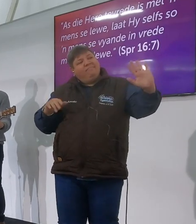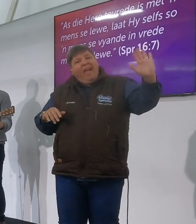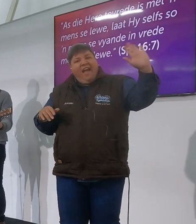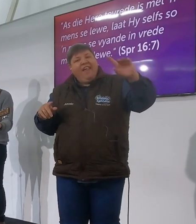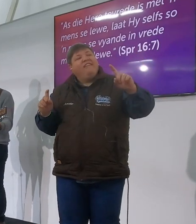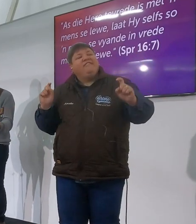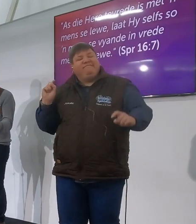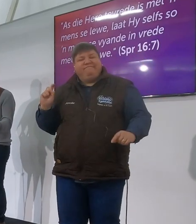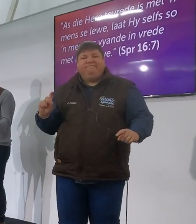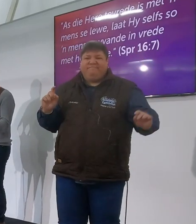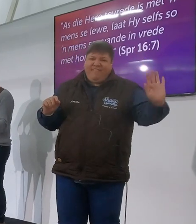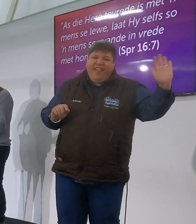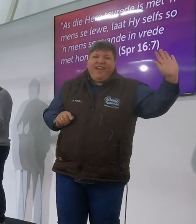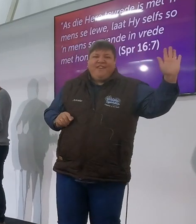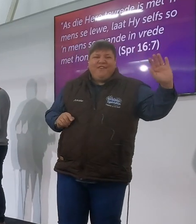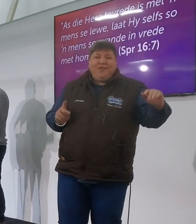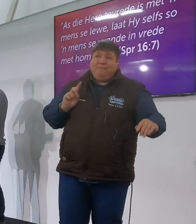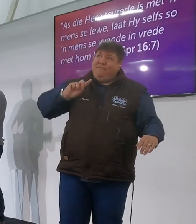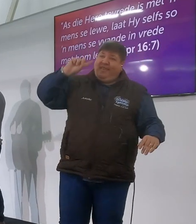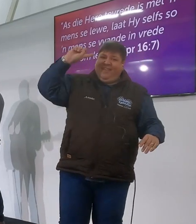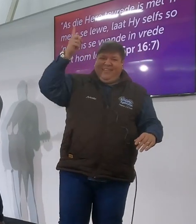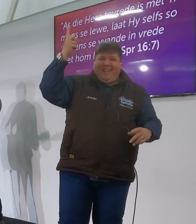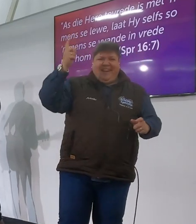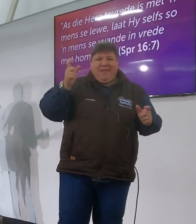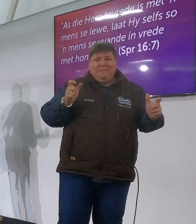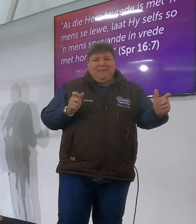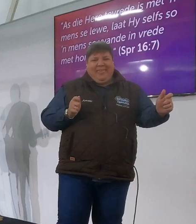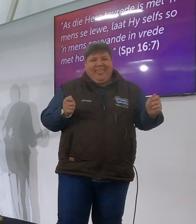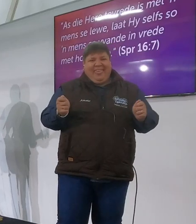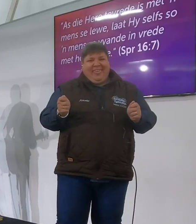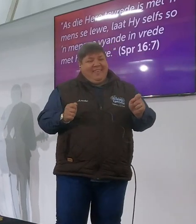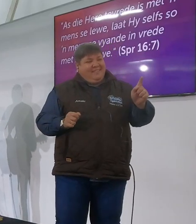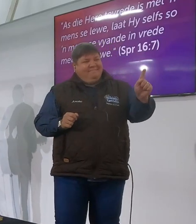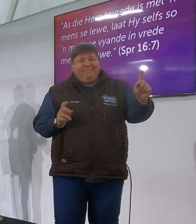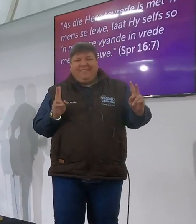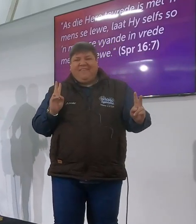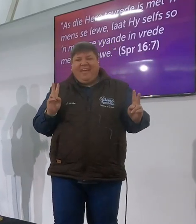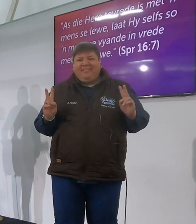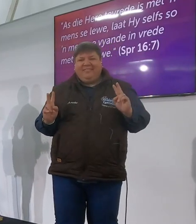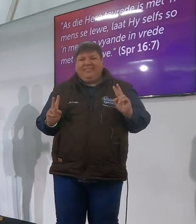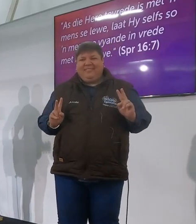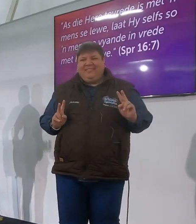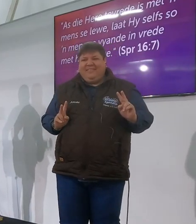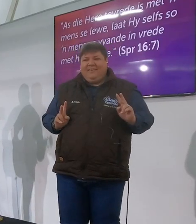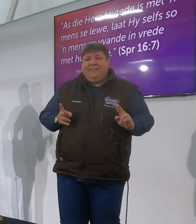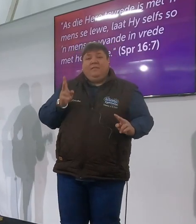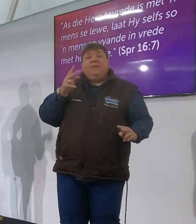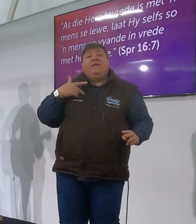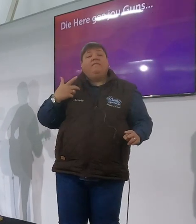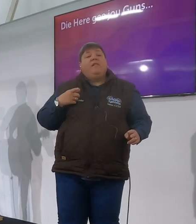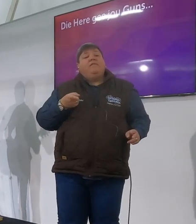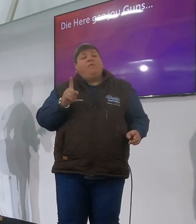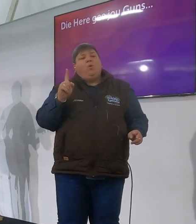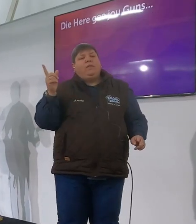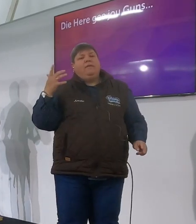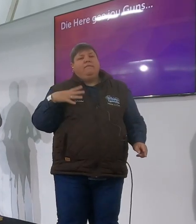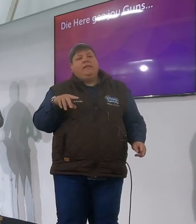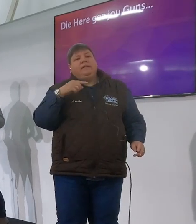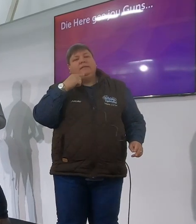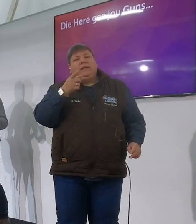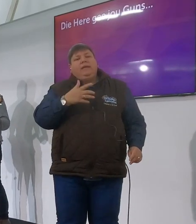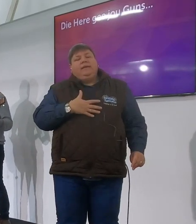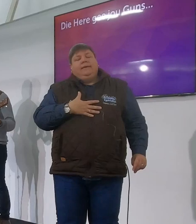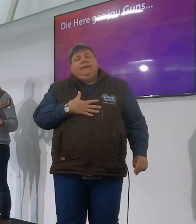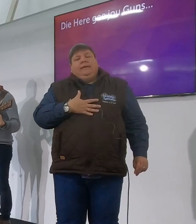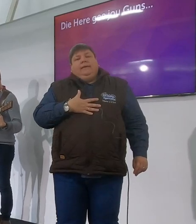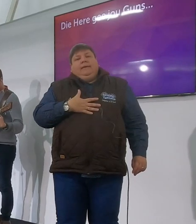is die begin sichte van die jyre hier is een wat die jyrese gins geniet en miskien wil ek jou vir oog en half een blaaskans